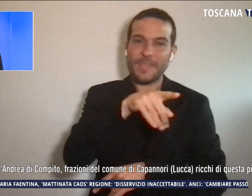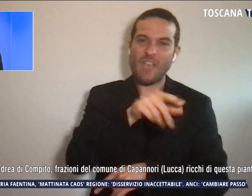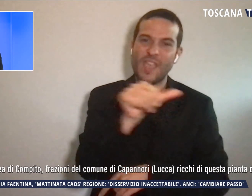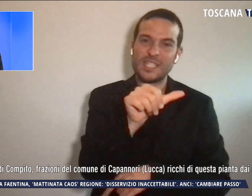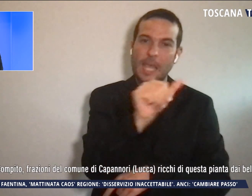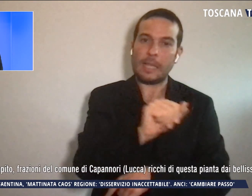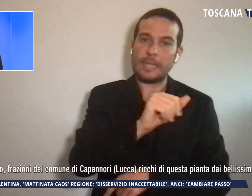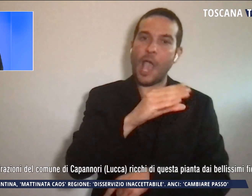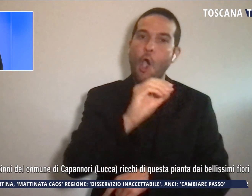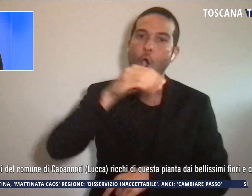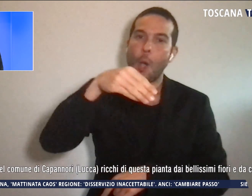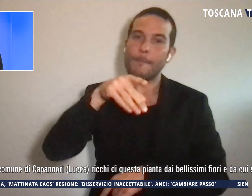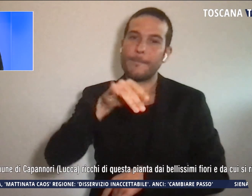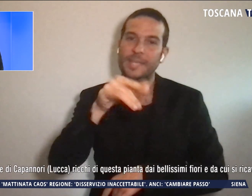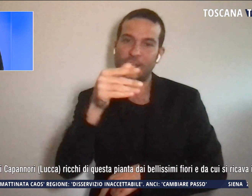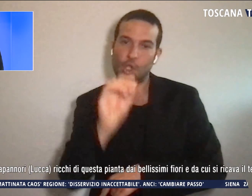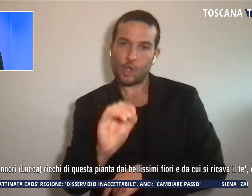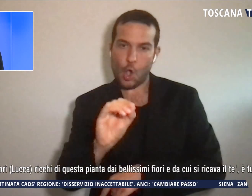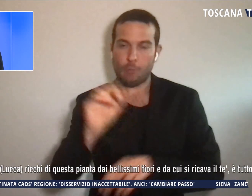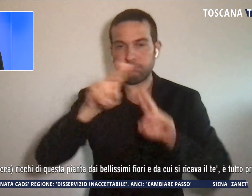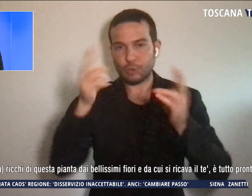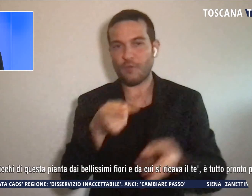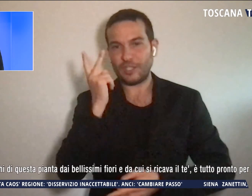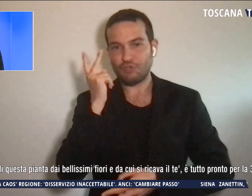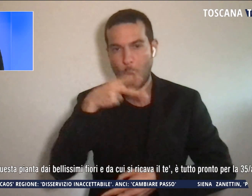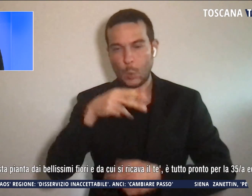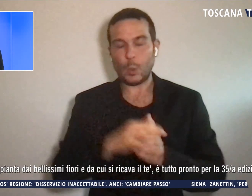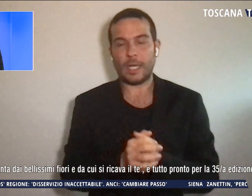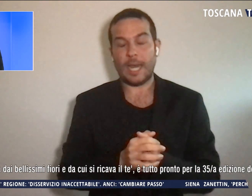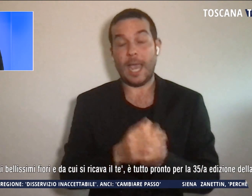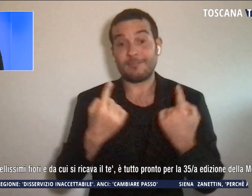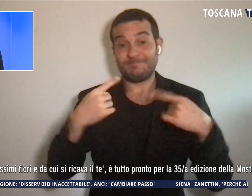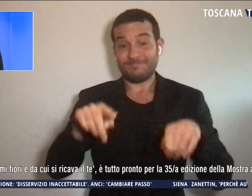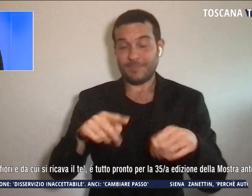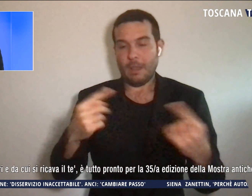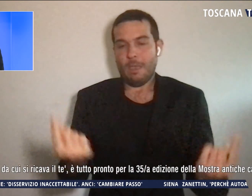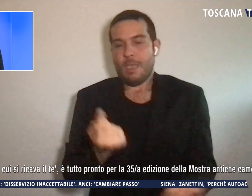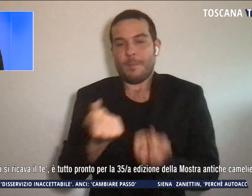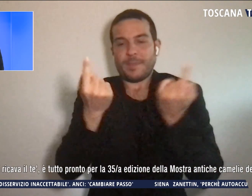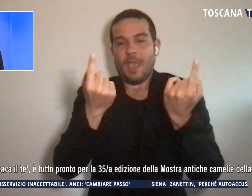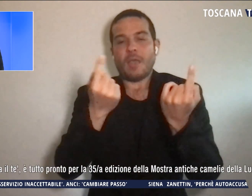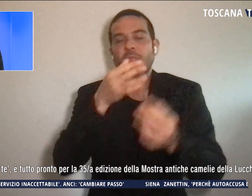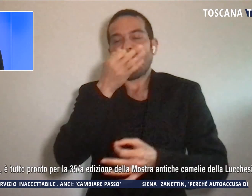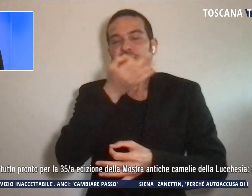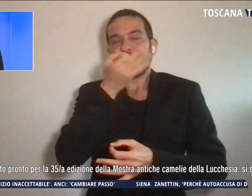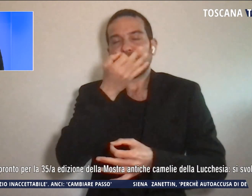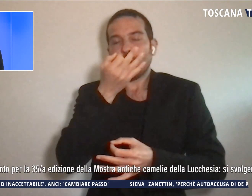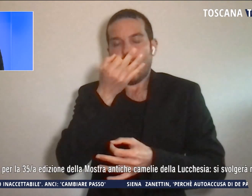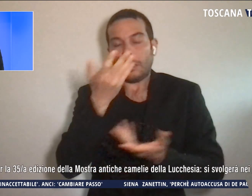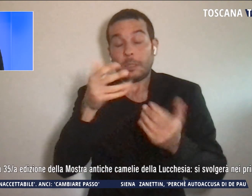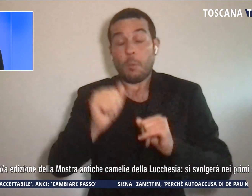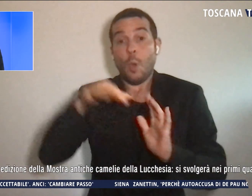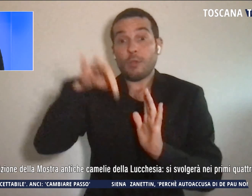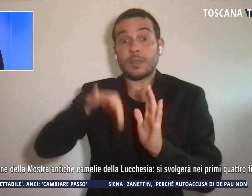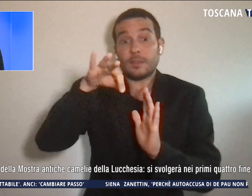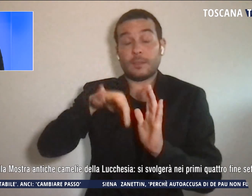nella provincia di Lucca, ricchi di questa pianta, dei bellissimi fiori e da cui si ricava addirittura il tè, è tutto pronto per